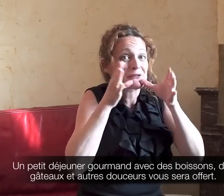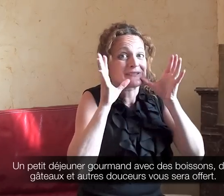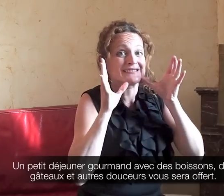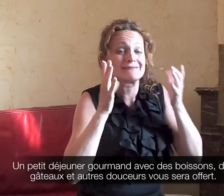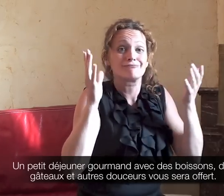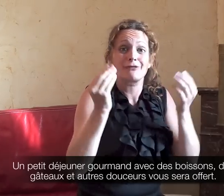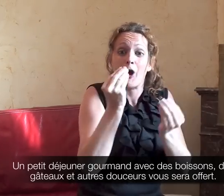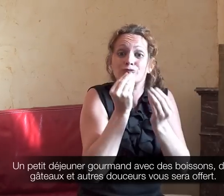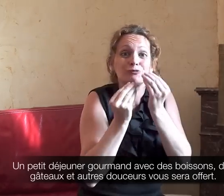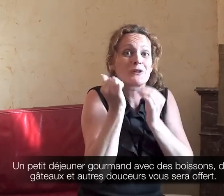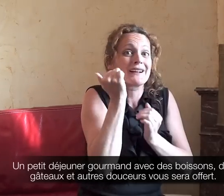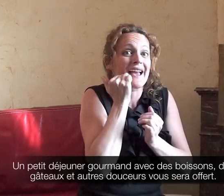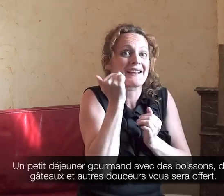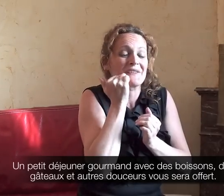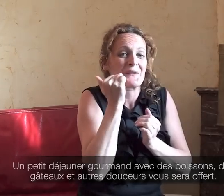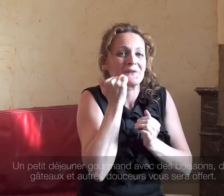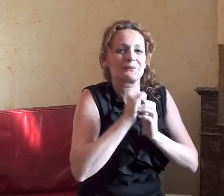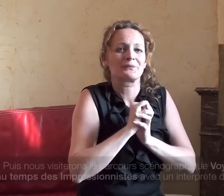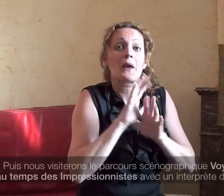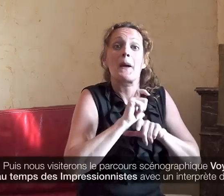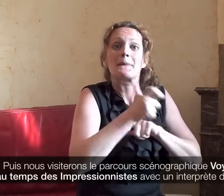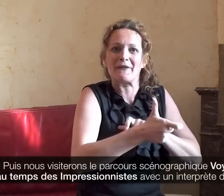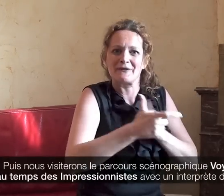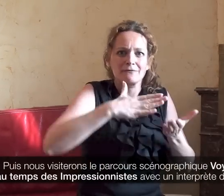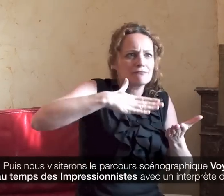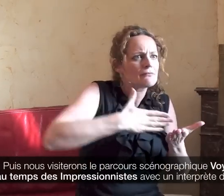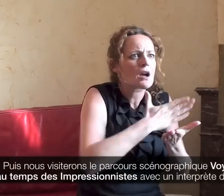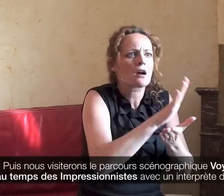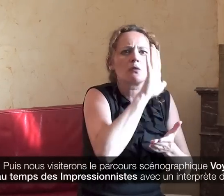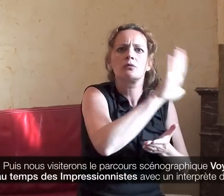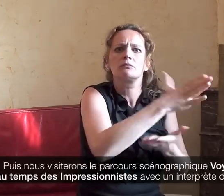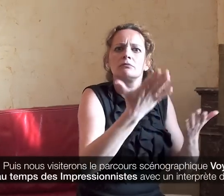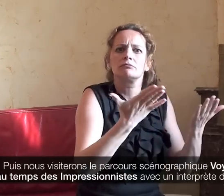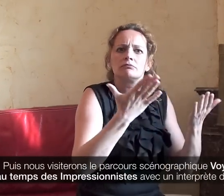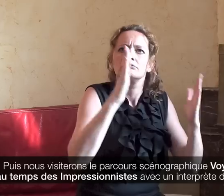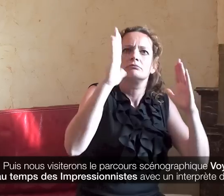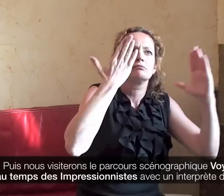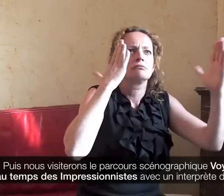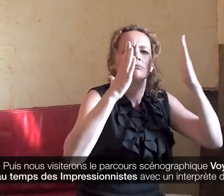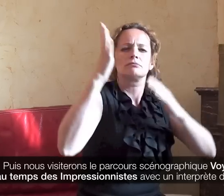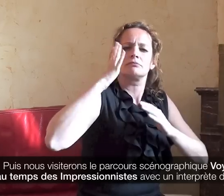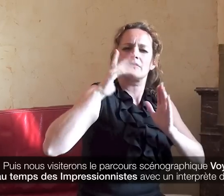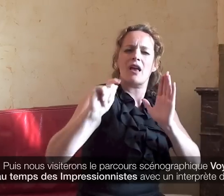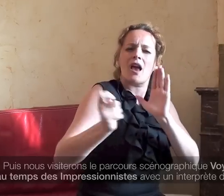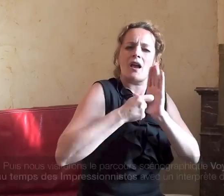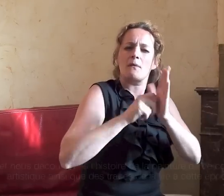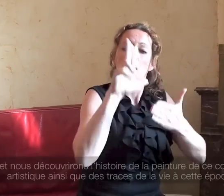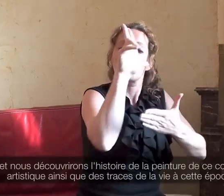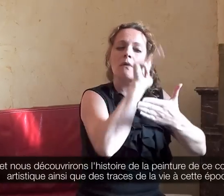douceurs. Ensuite, nous irons visiter le château au temps des impressionnistes avec un interprète de l'angle des